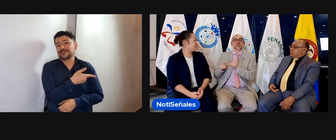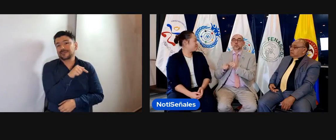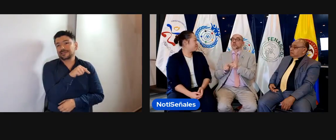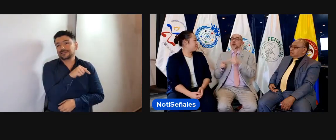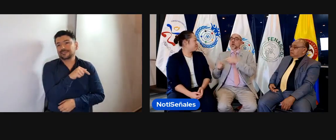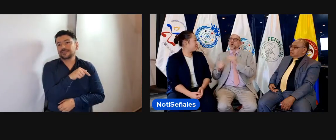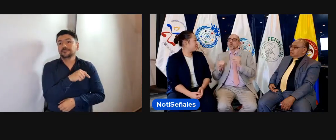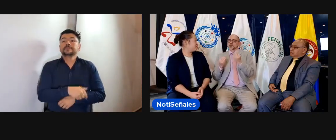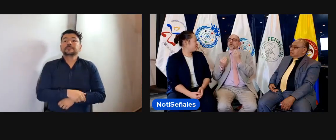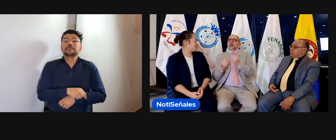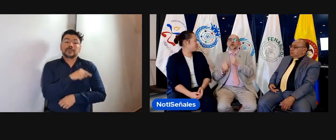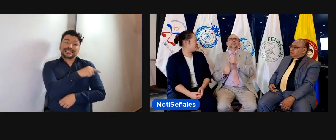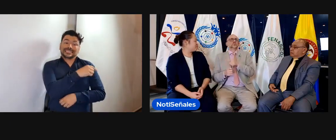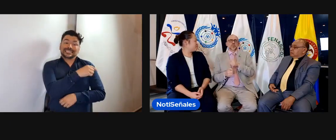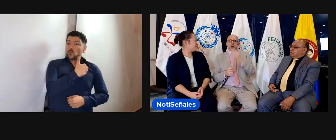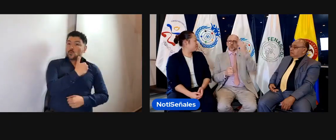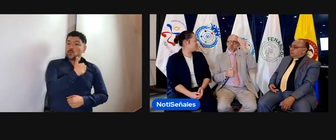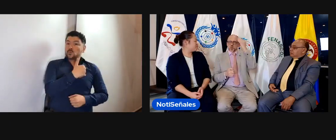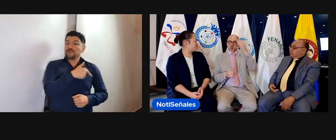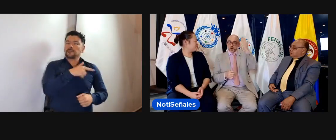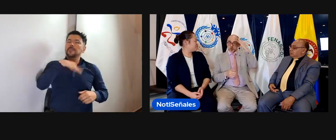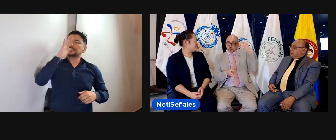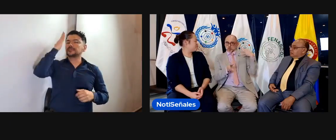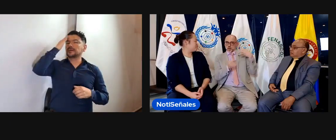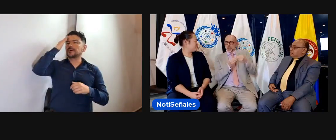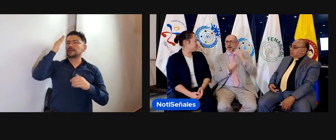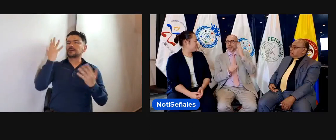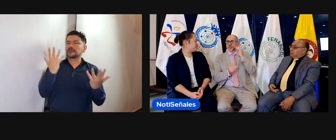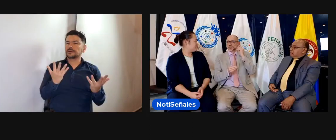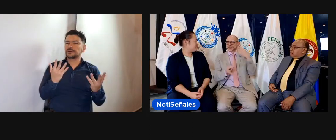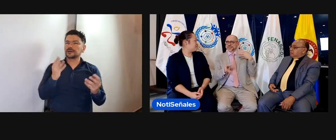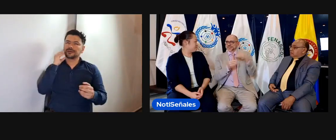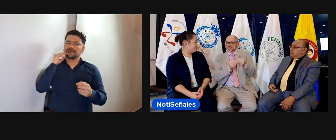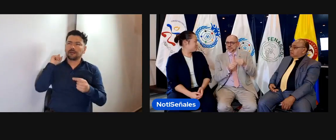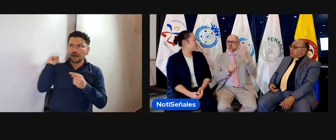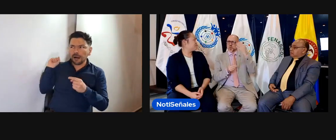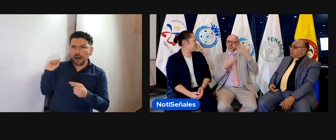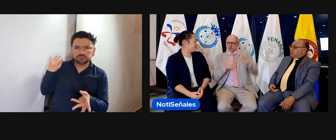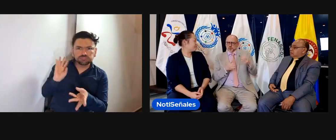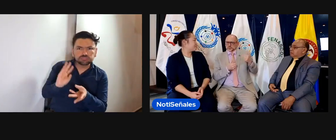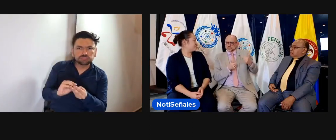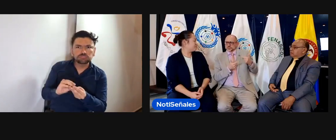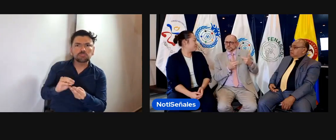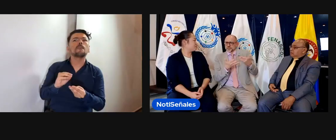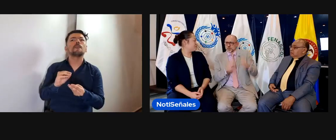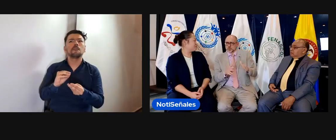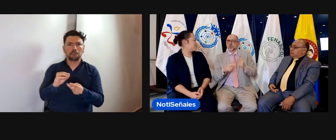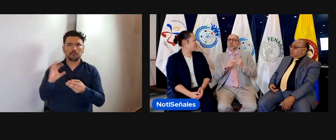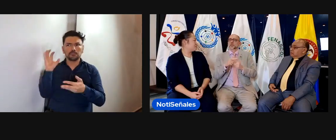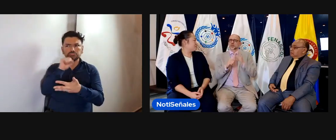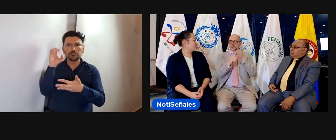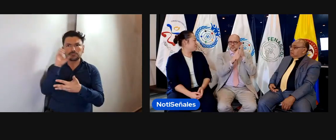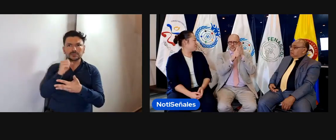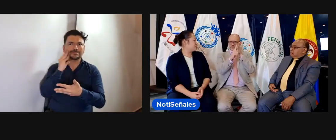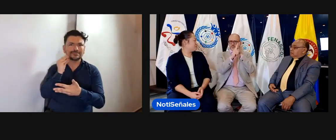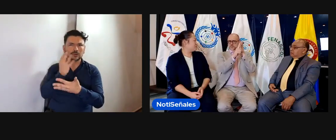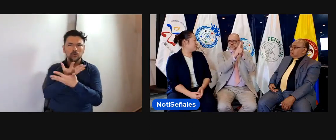cosa que nos puedan apoyar a mejorar a nuestro trabajo de la WFD, ¿no? Que nosotros, pues, sigamos